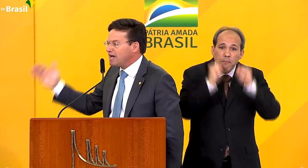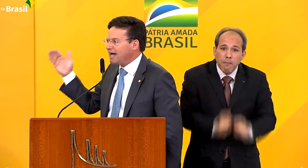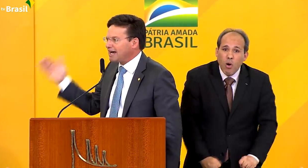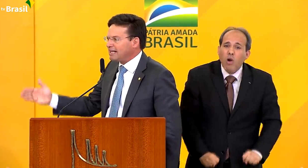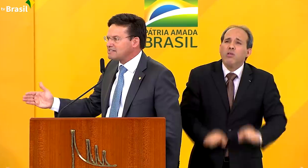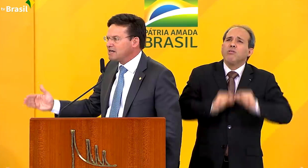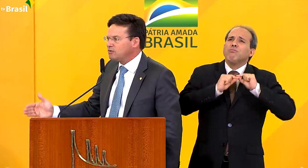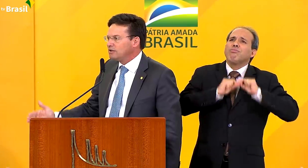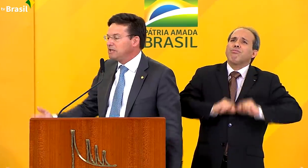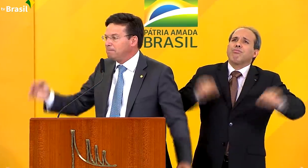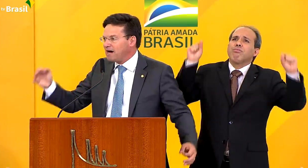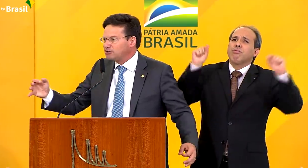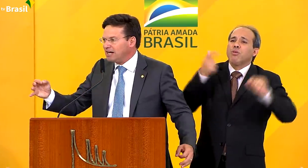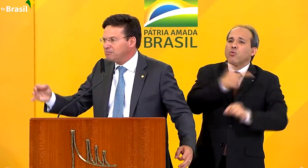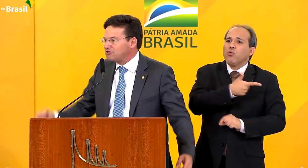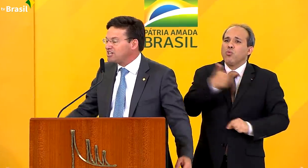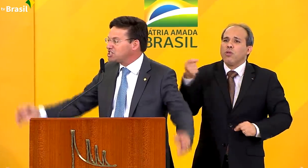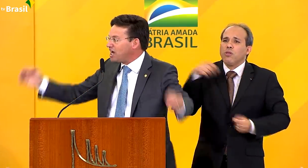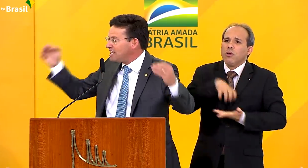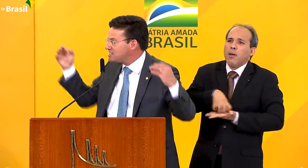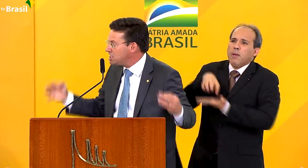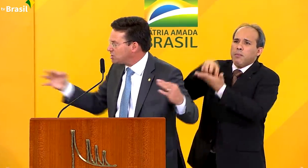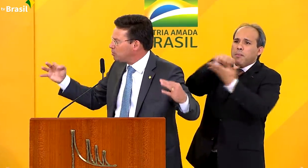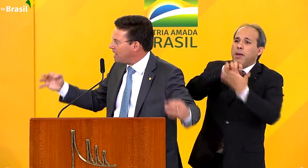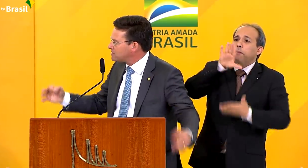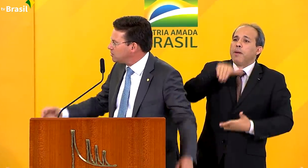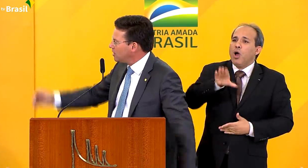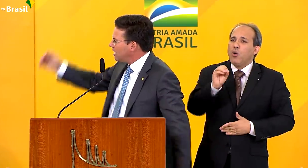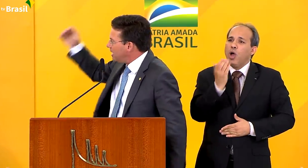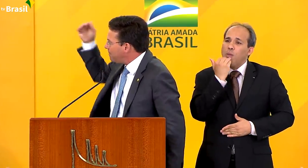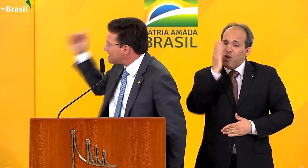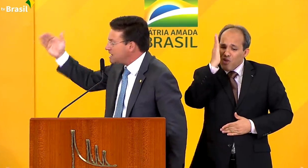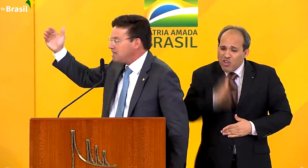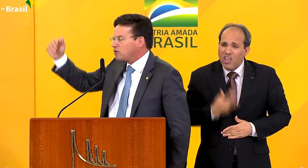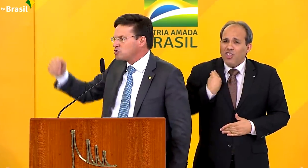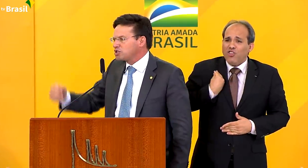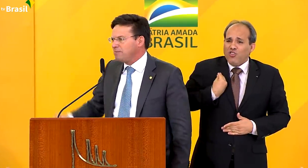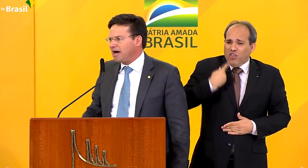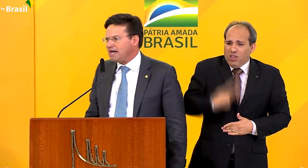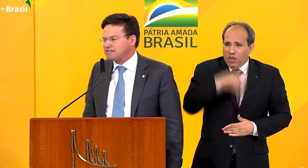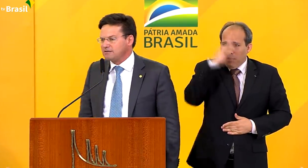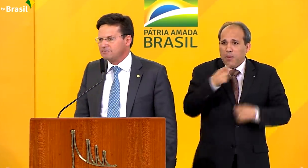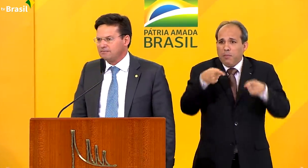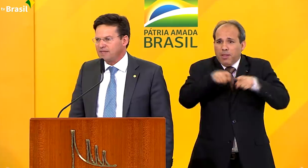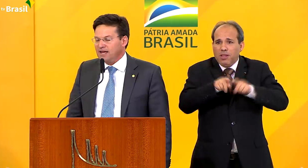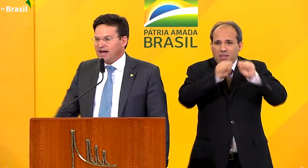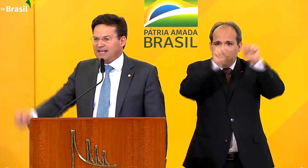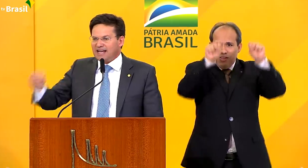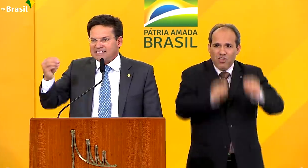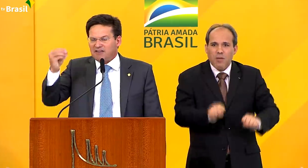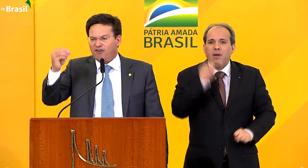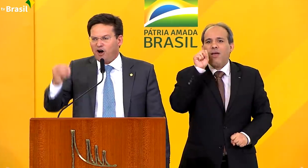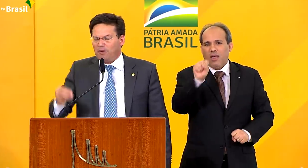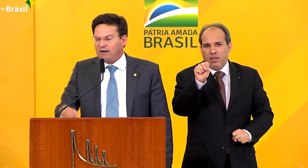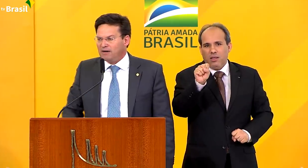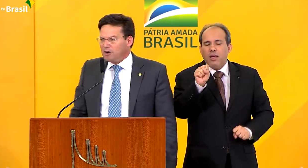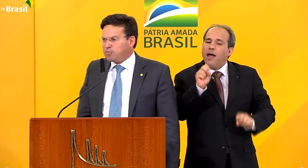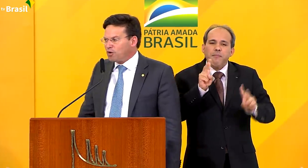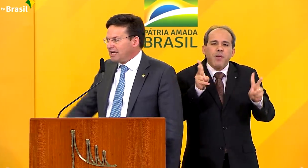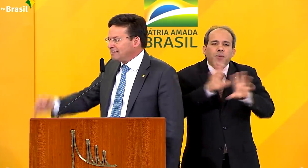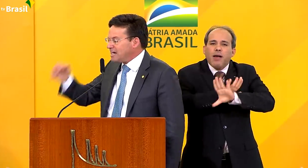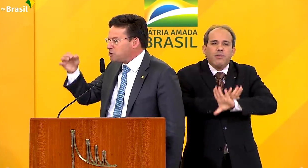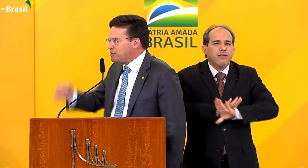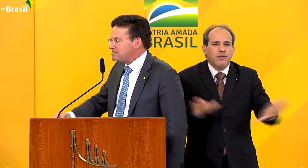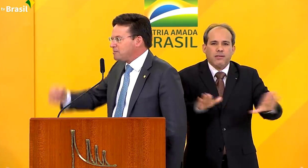pontos de arrecadação de bancos de alimentos que já existem no Brasil em parceria com o Sistema S. É dessa forma,